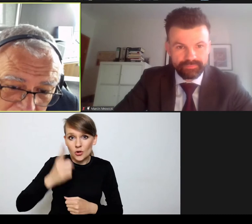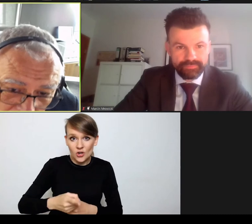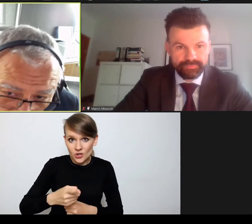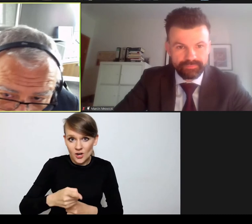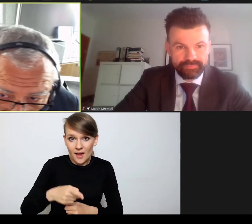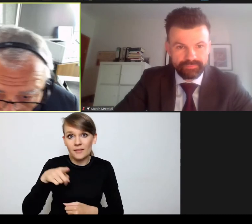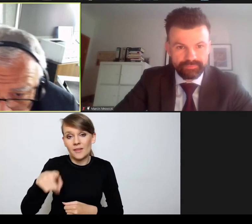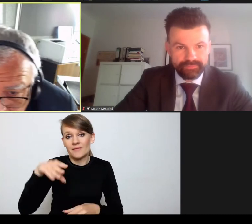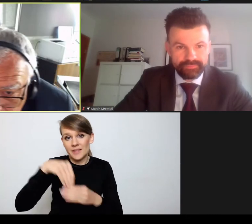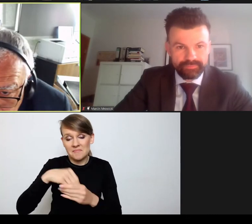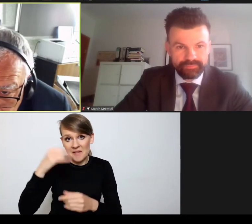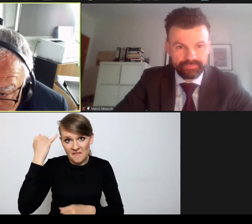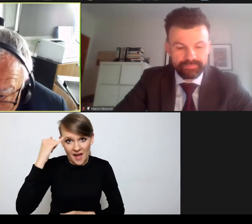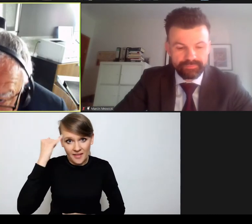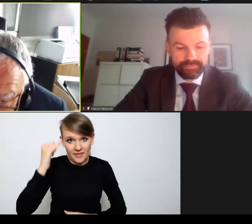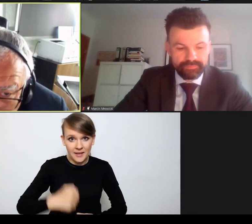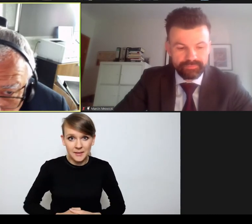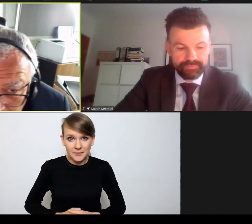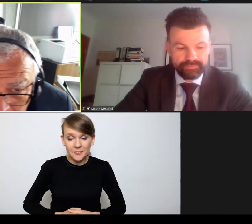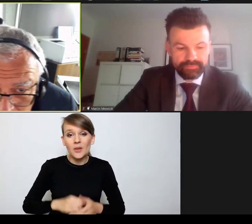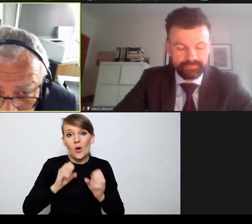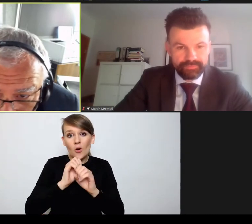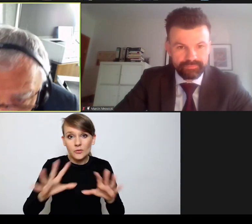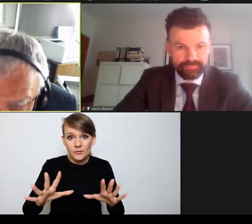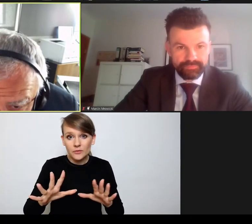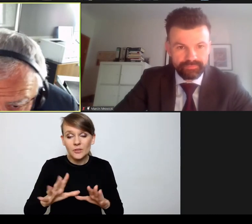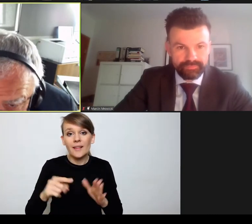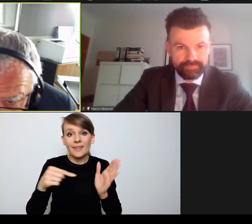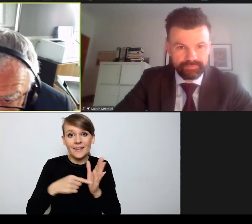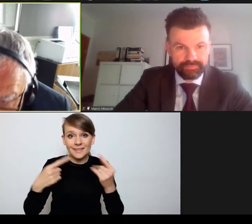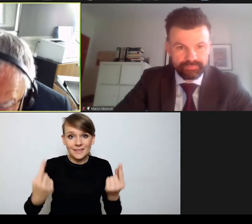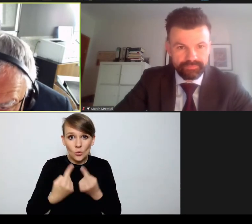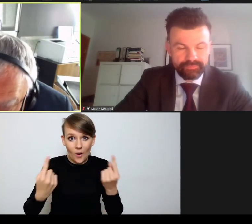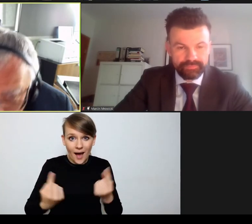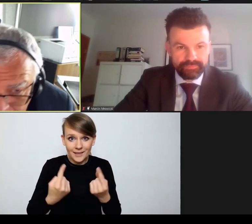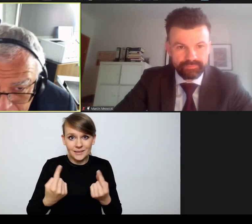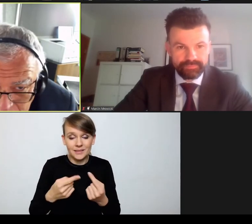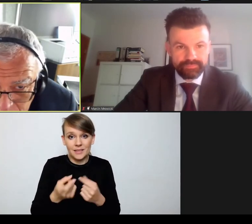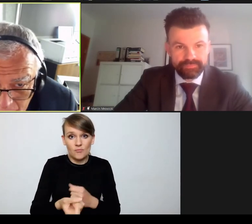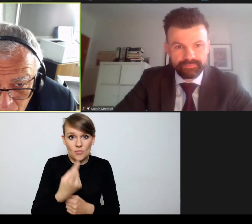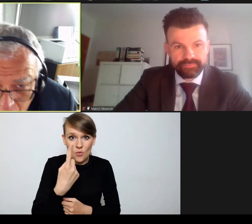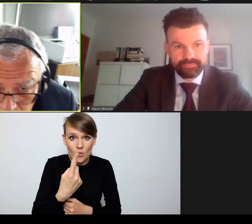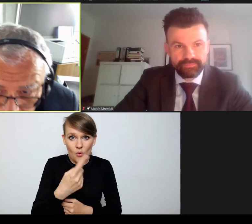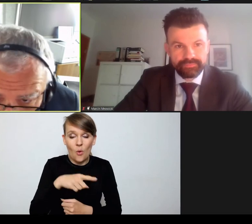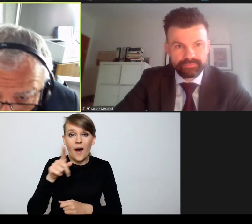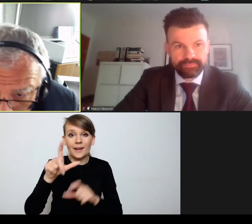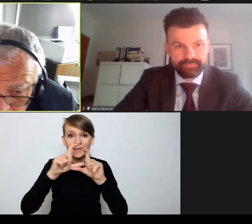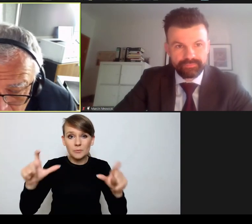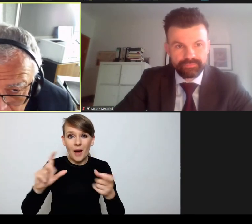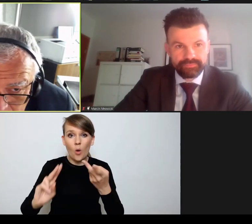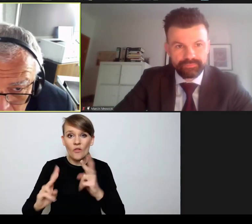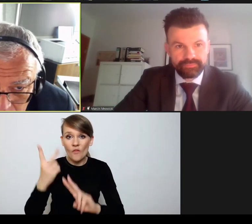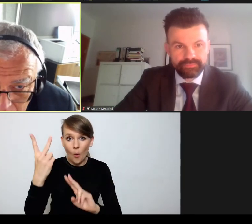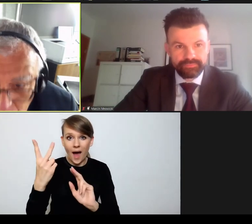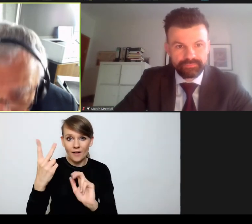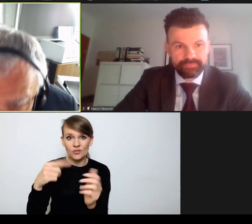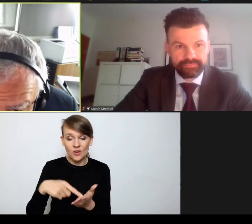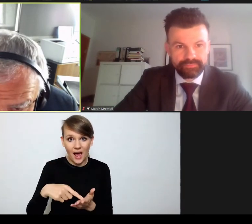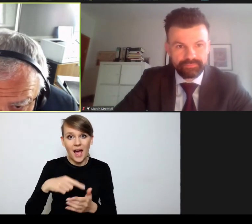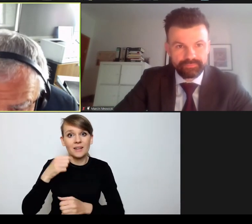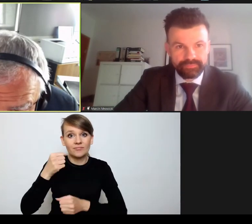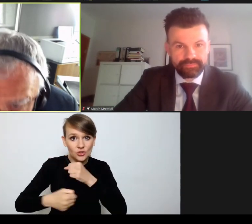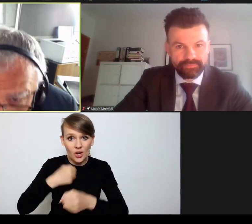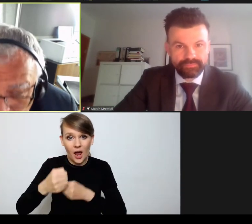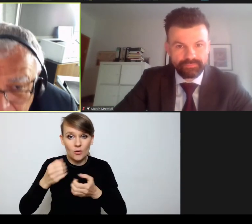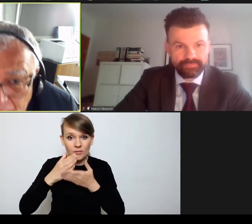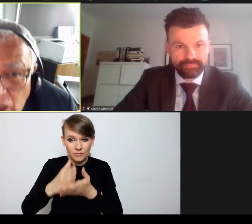dotknięte jest jakąś wadą. No oczywiście takich sytuacji, kiedy to następuje, kiedy Izba Odwoławcza interweniuje, jest bardzo wiele.